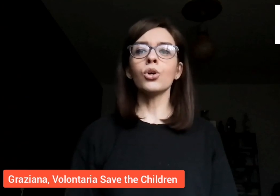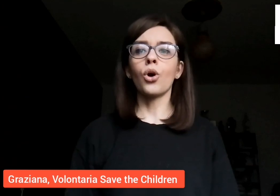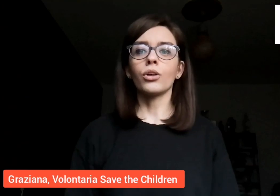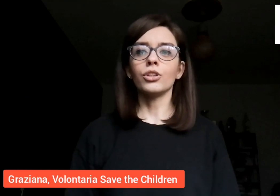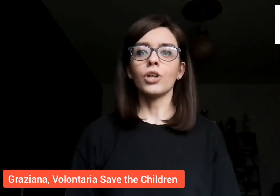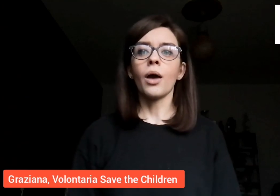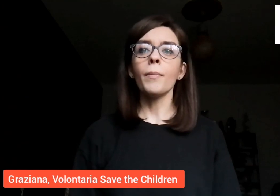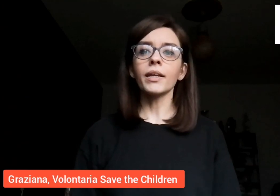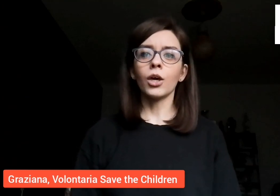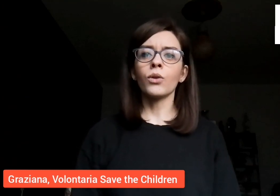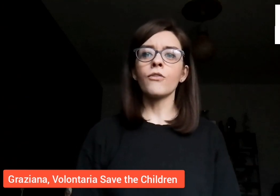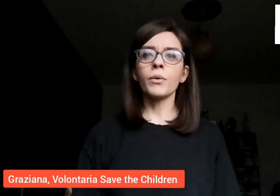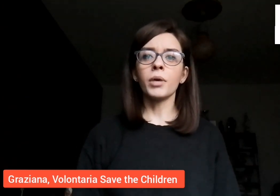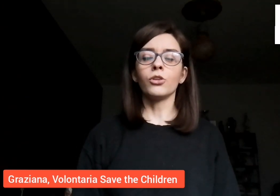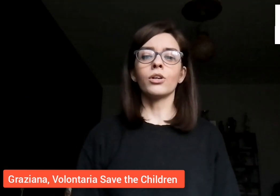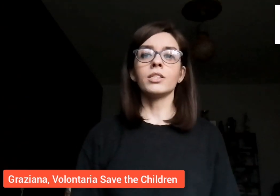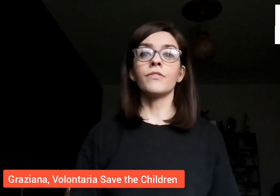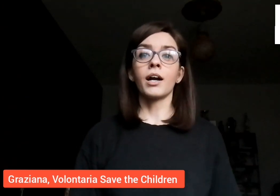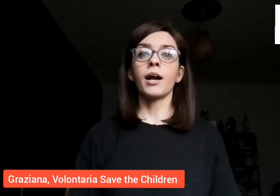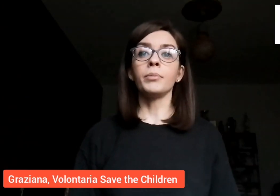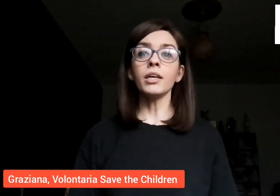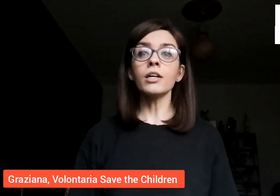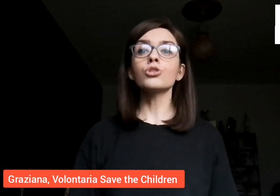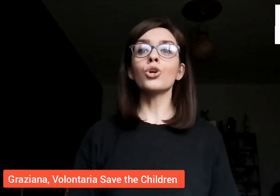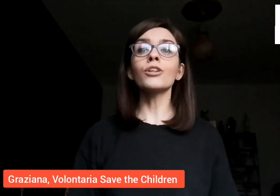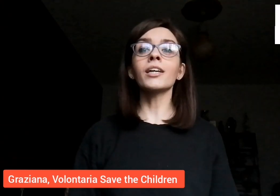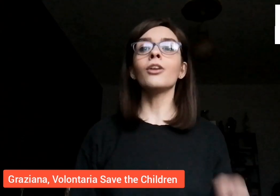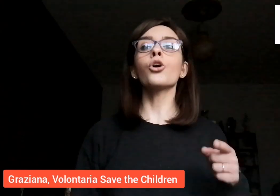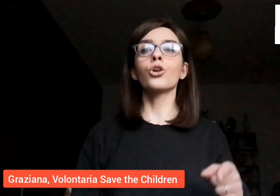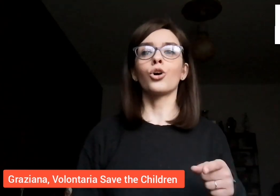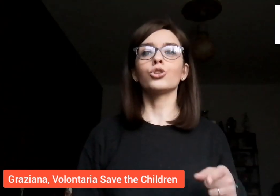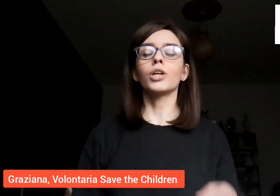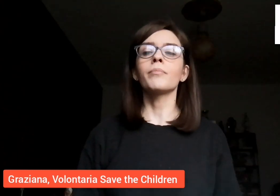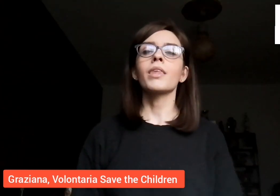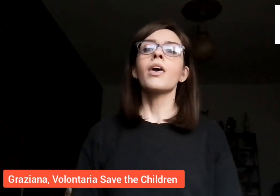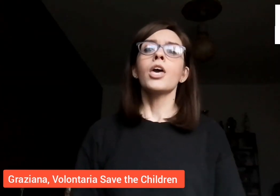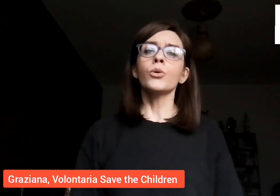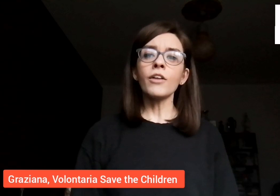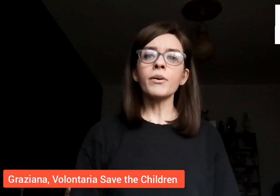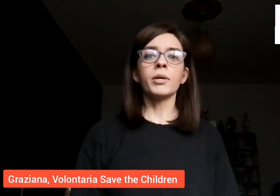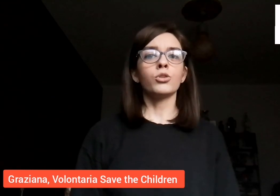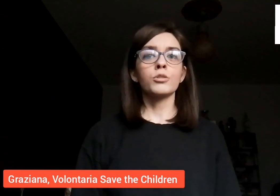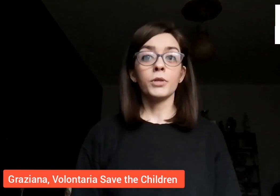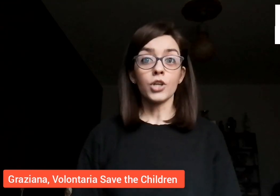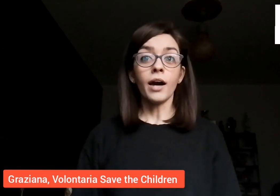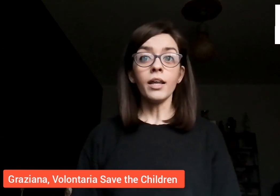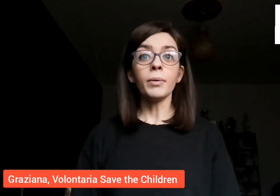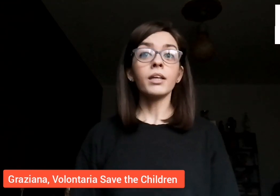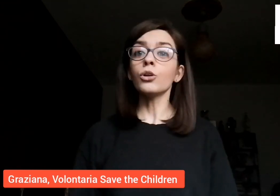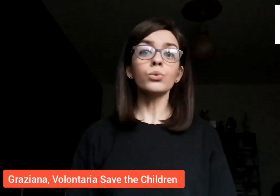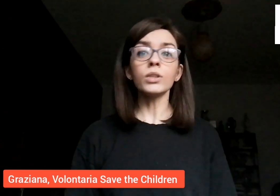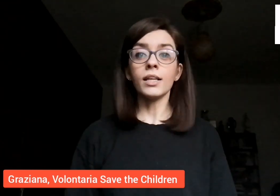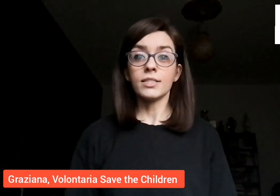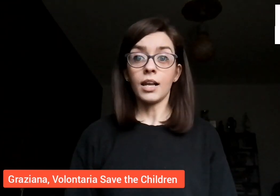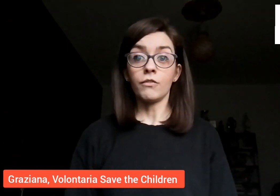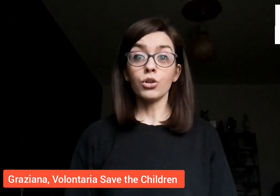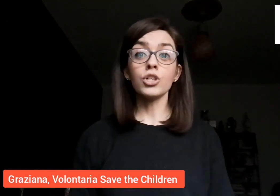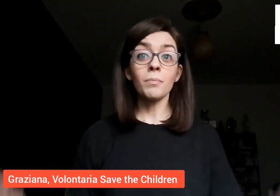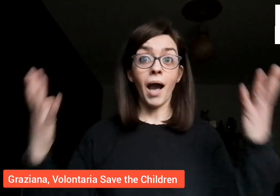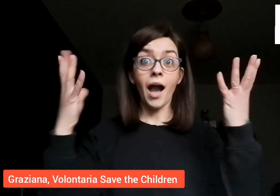in codice, perché è un alfabeto che si fa capire solo da chi lo conosce. È un alfabeto speciale perché non utilizza la voce ma